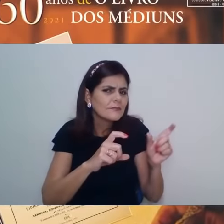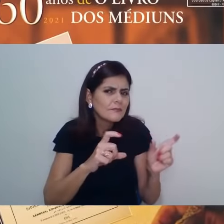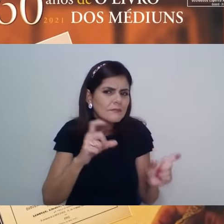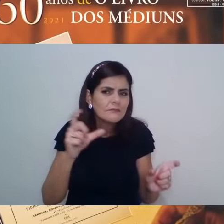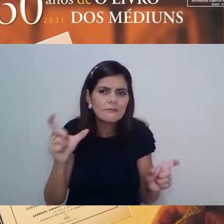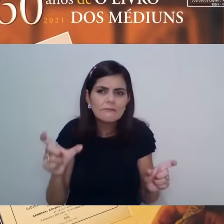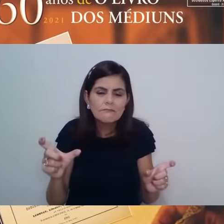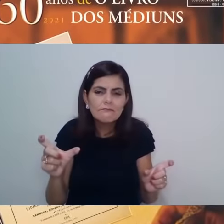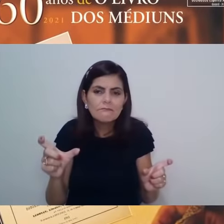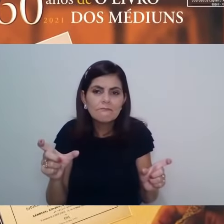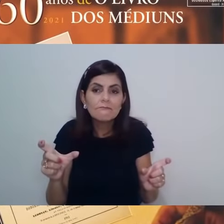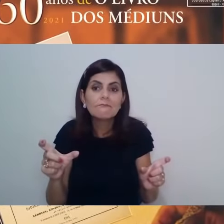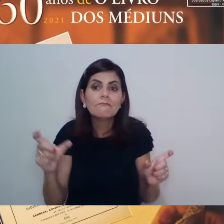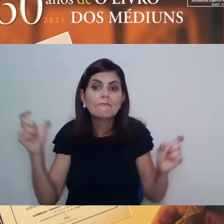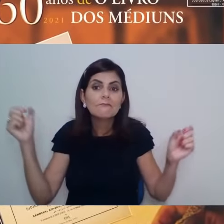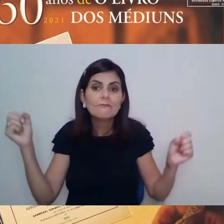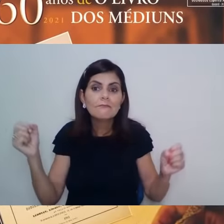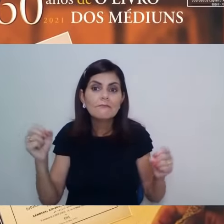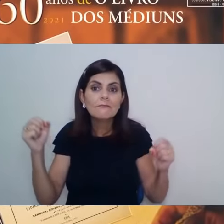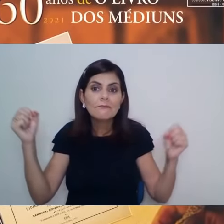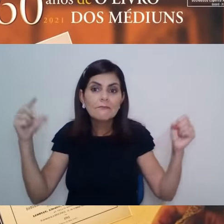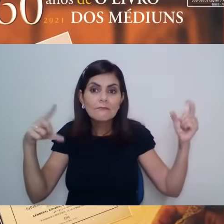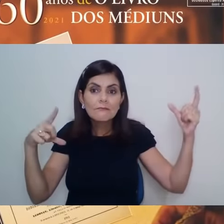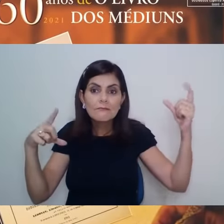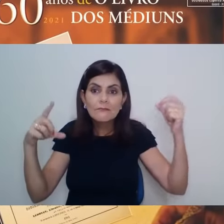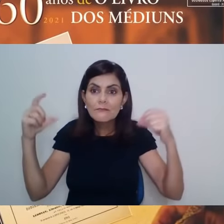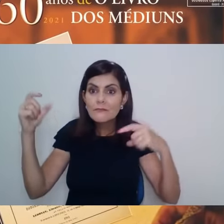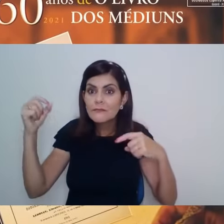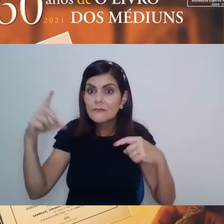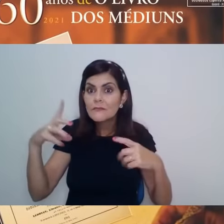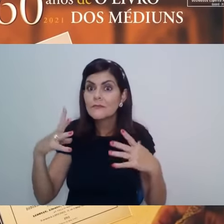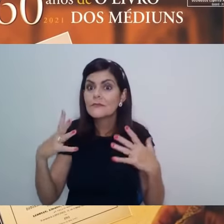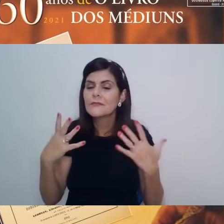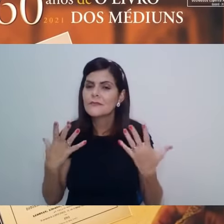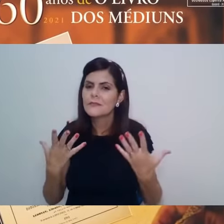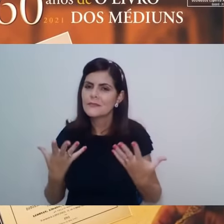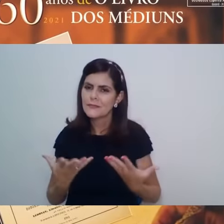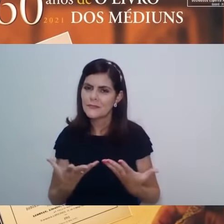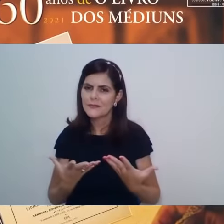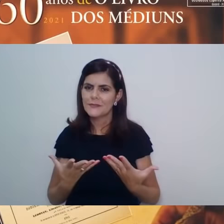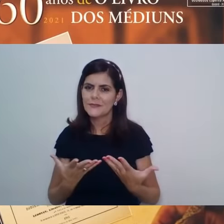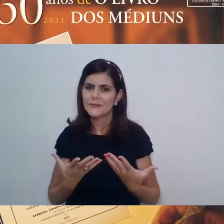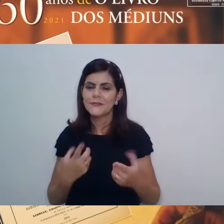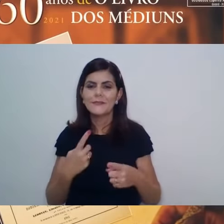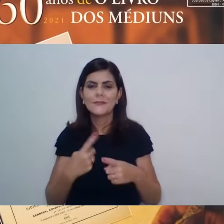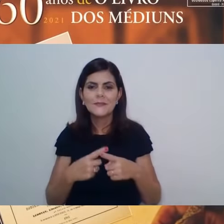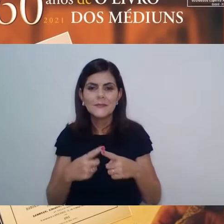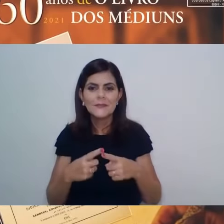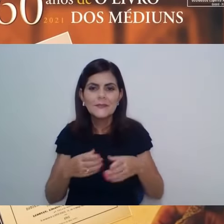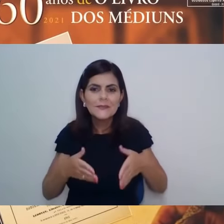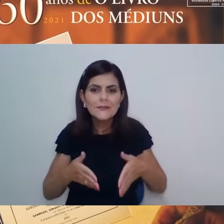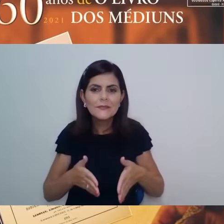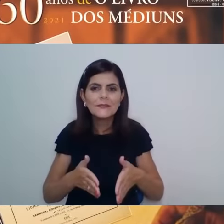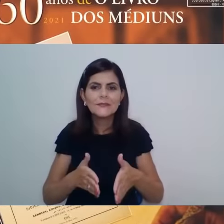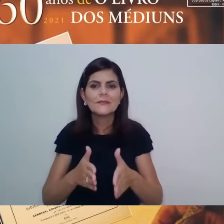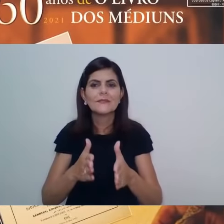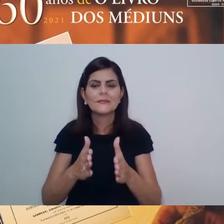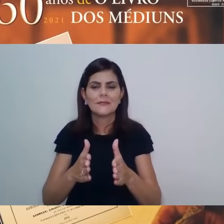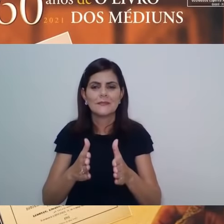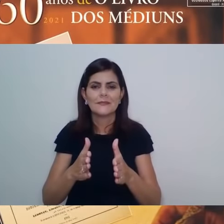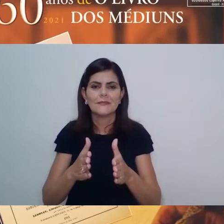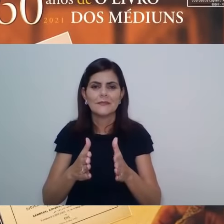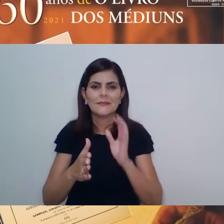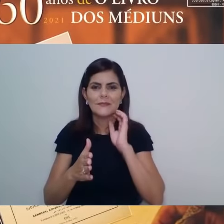algo realmente luminoso. Foi o que lhe possibilitou deixar por onde passava não somente os